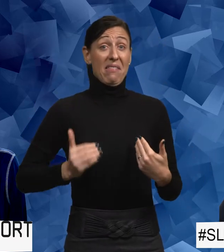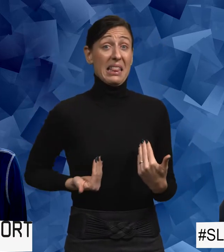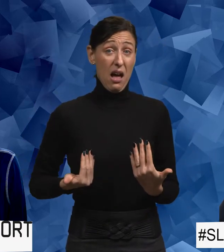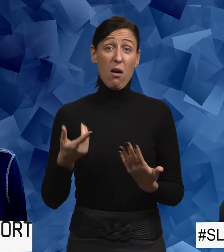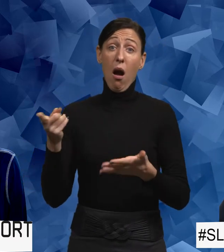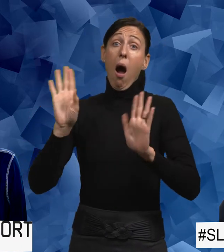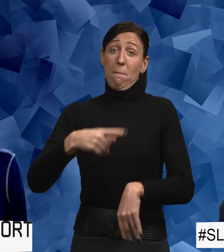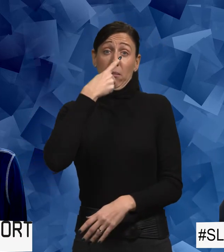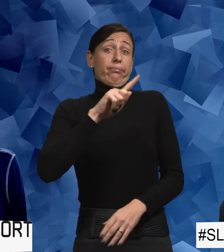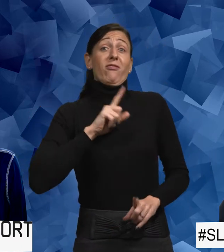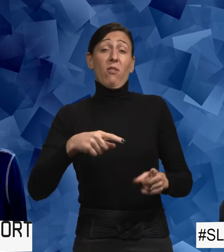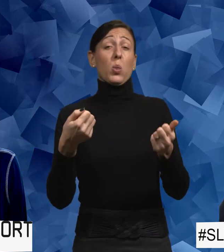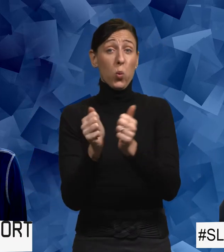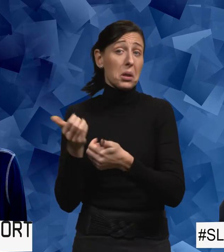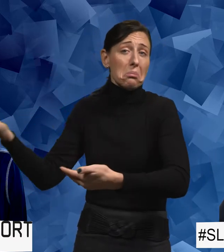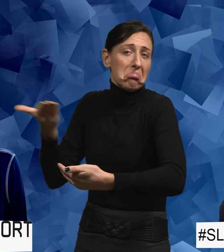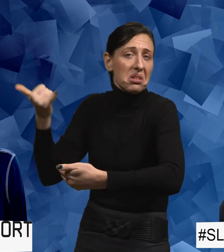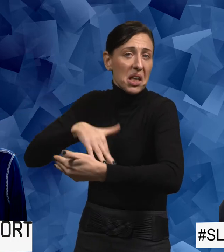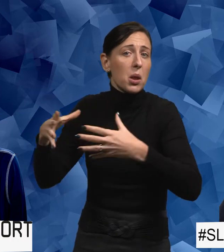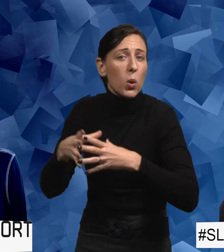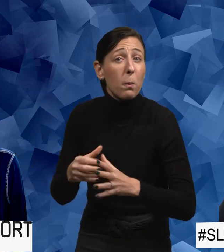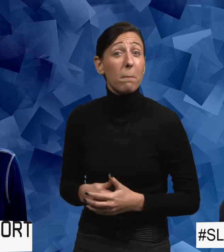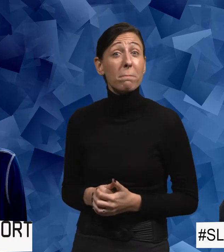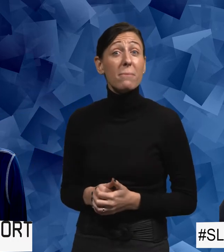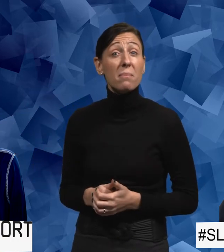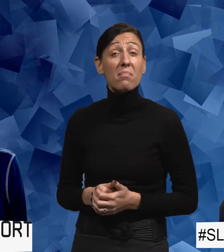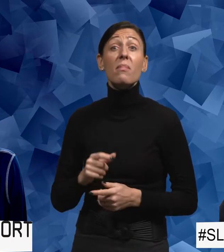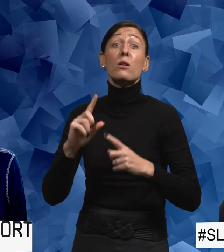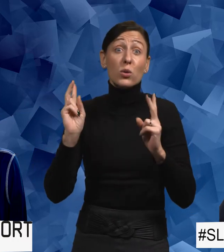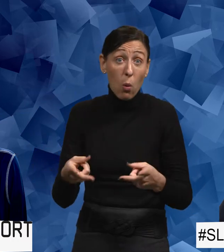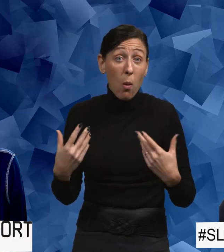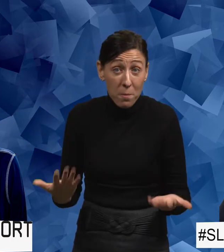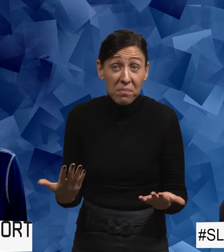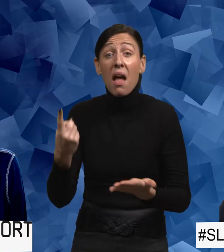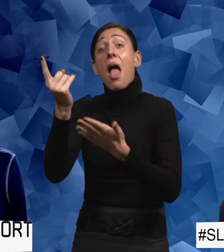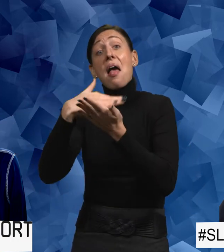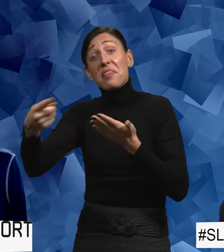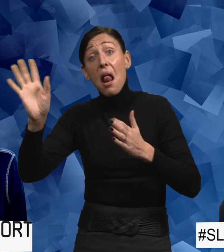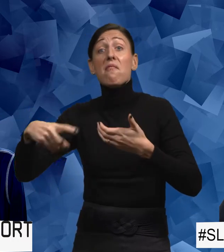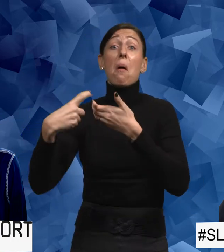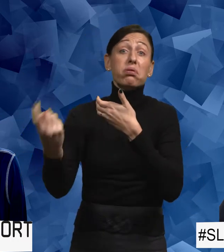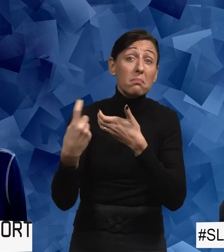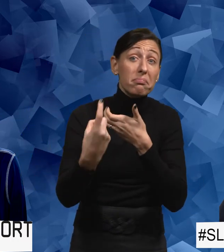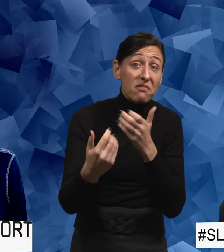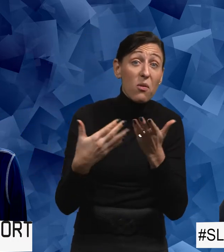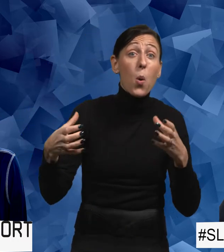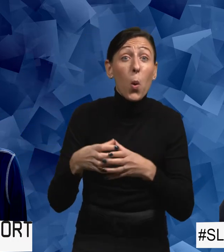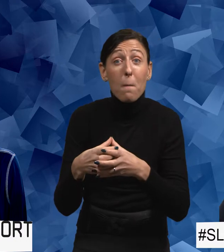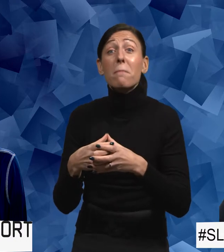kvinna och känna sig utsatt som kvinna för att det ska vara så. så att en del har ju valt att lämna gruppen. Det är ju